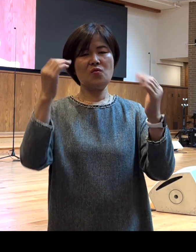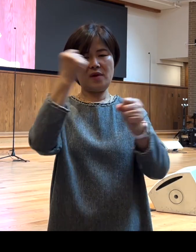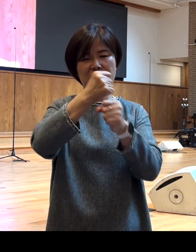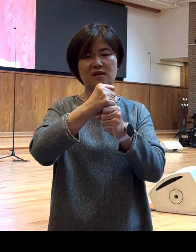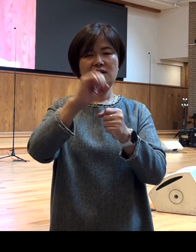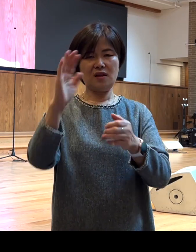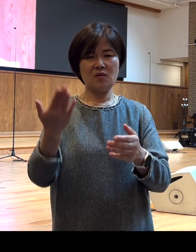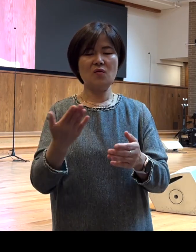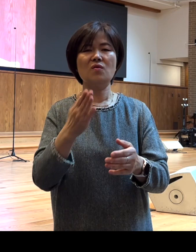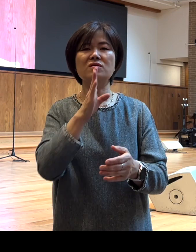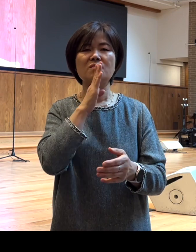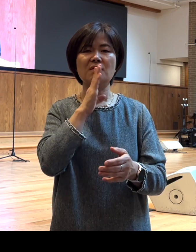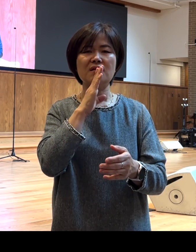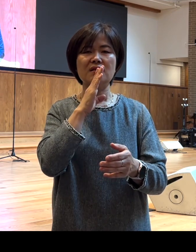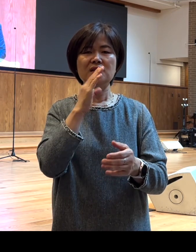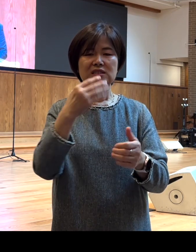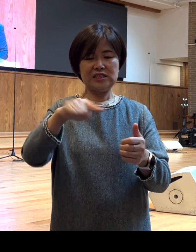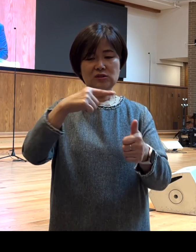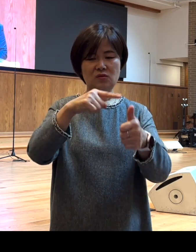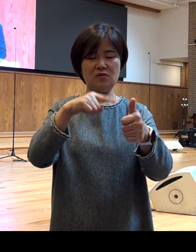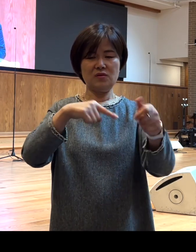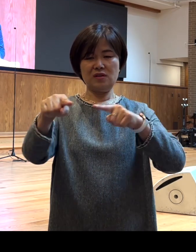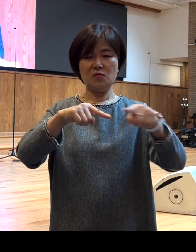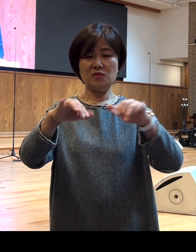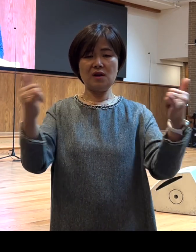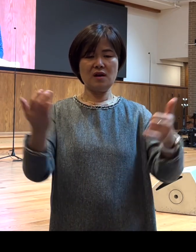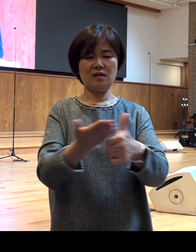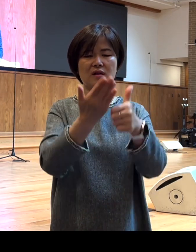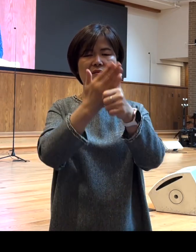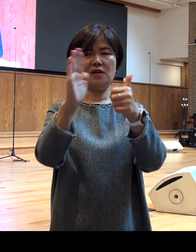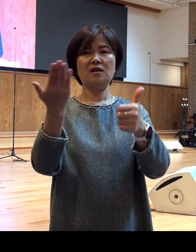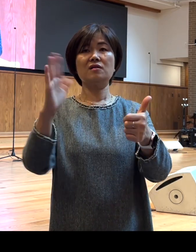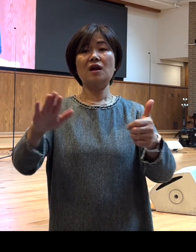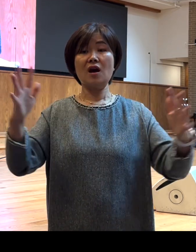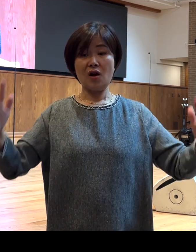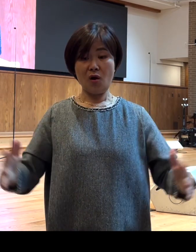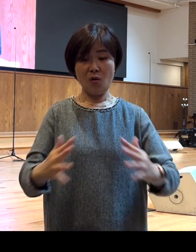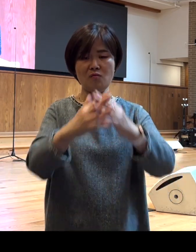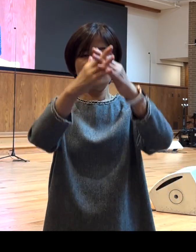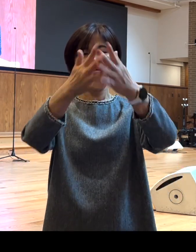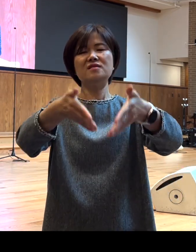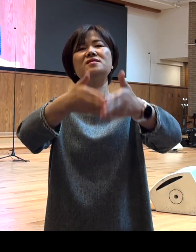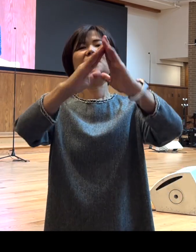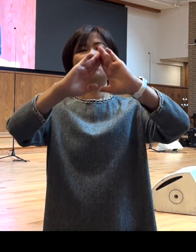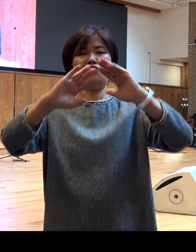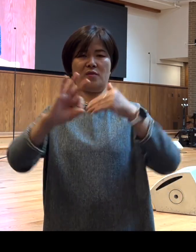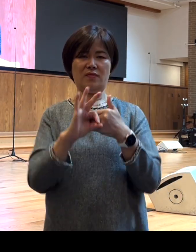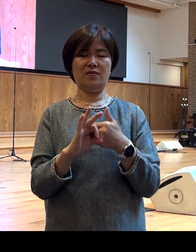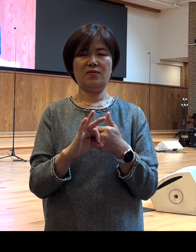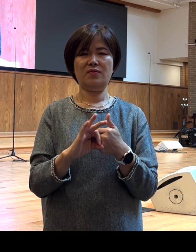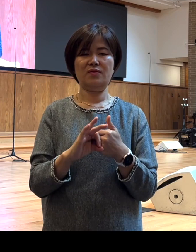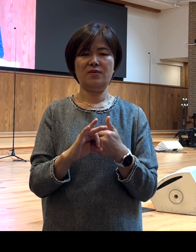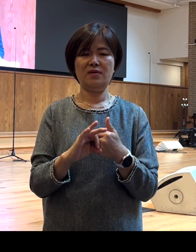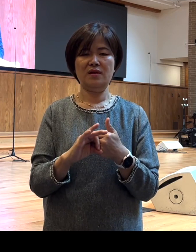지도자들을 양성하고 그런데 건물을 지으면 이 건물이 존재하는 동안